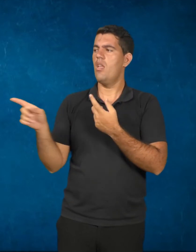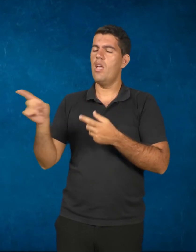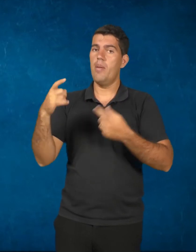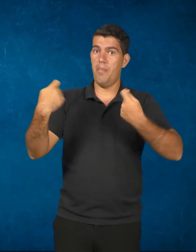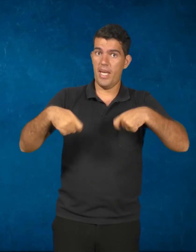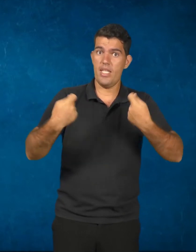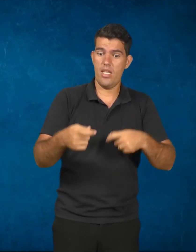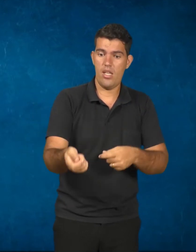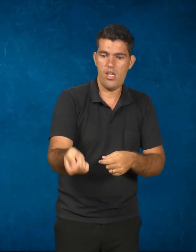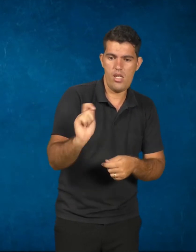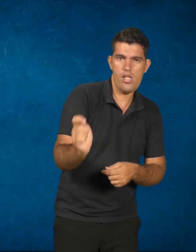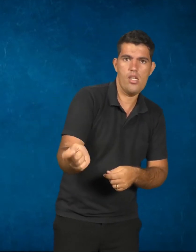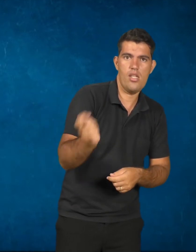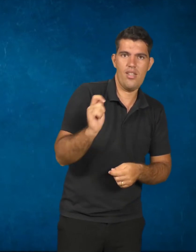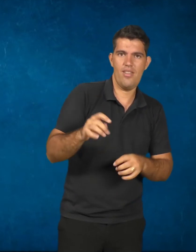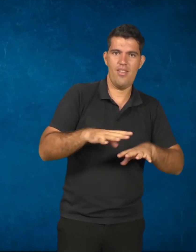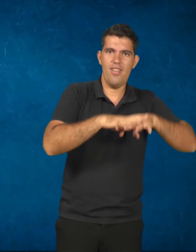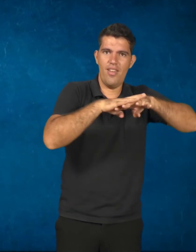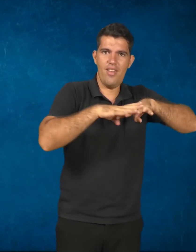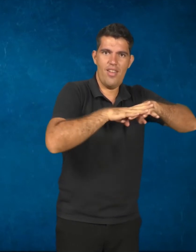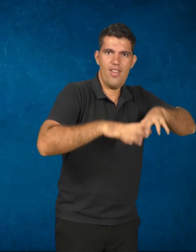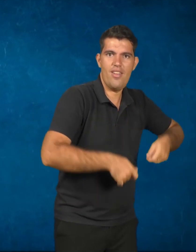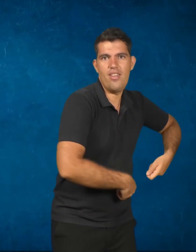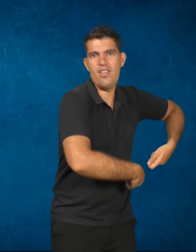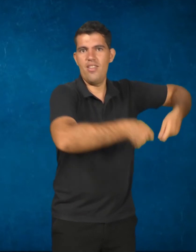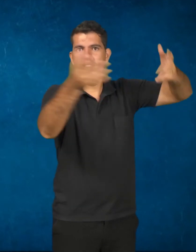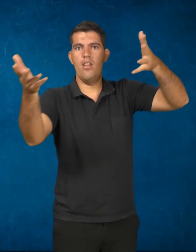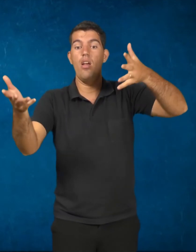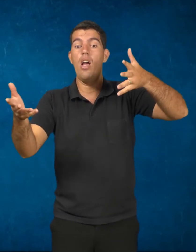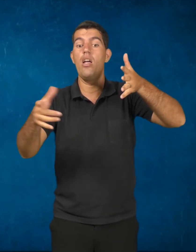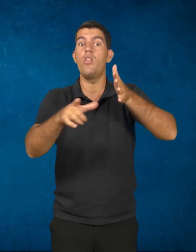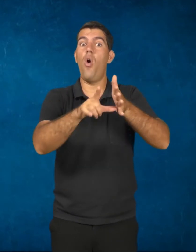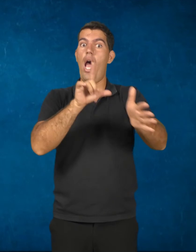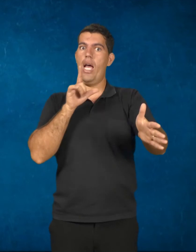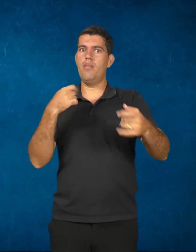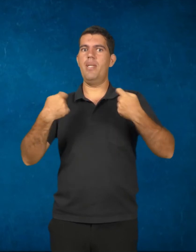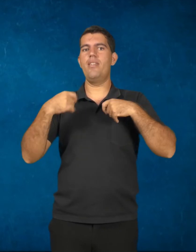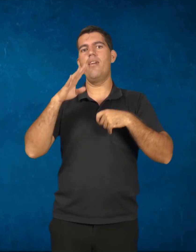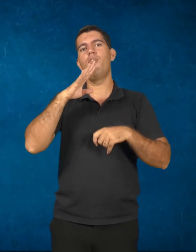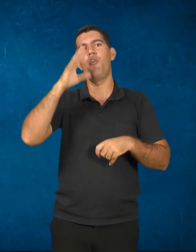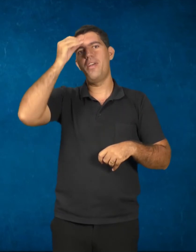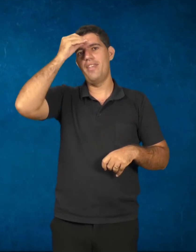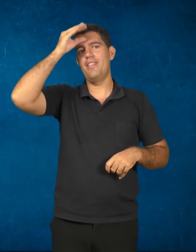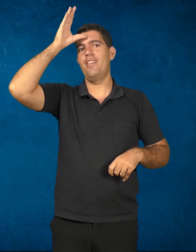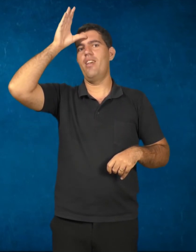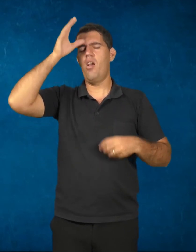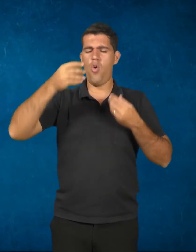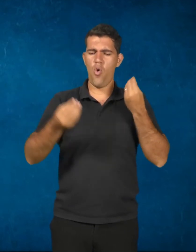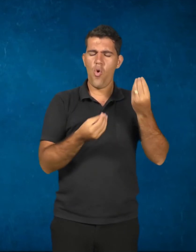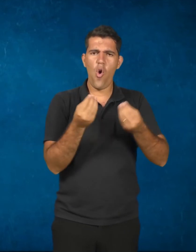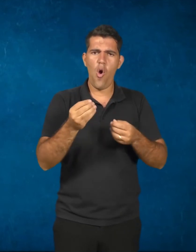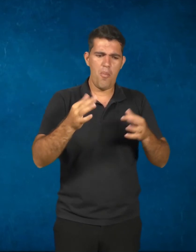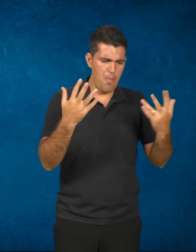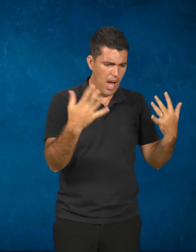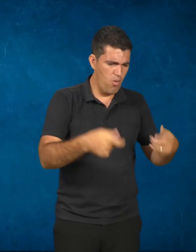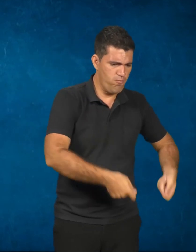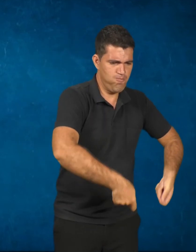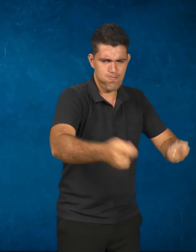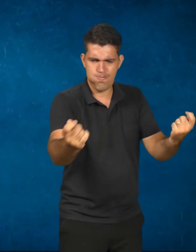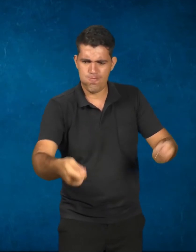concretizar esse trabalho, eles precisam ter conhecimento de como manusear uma rede, das